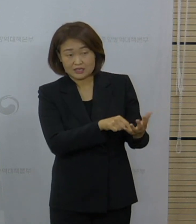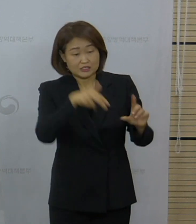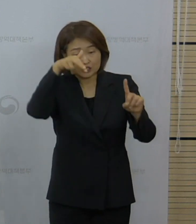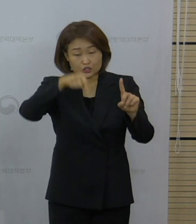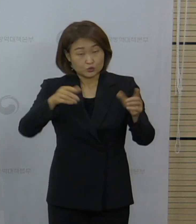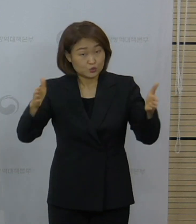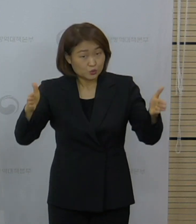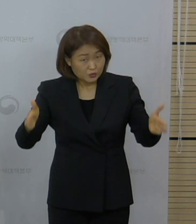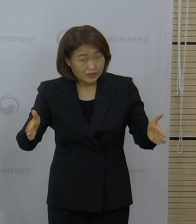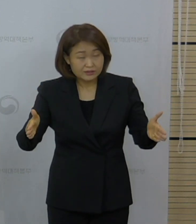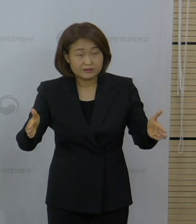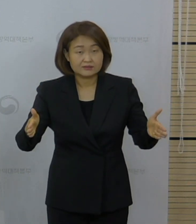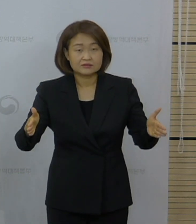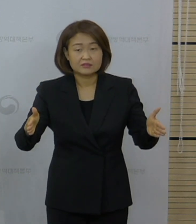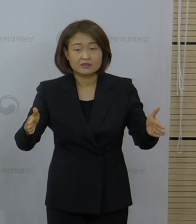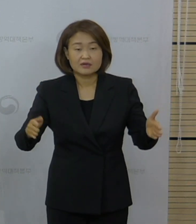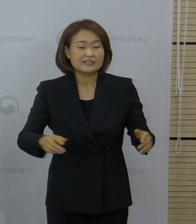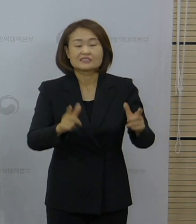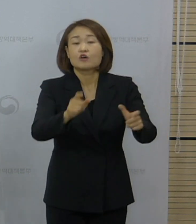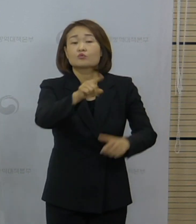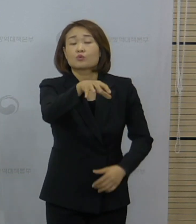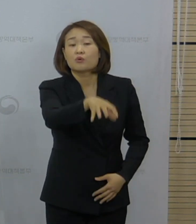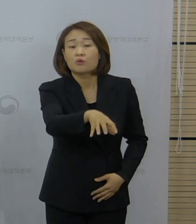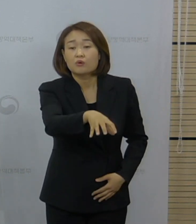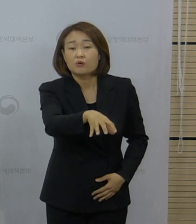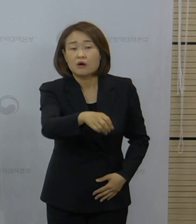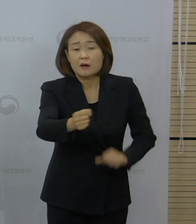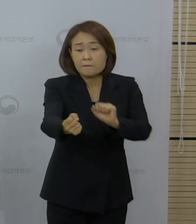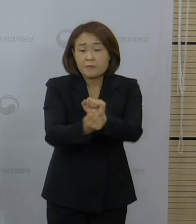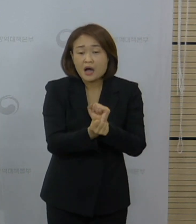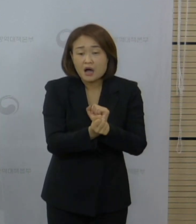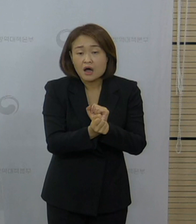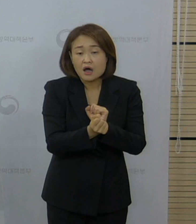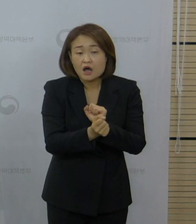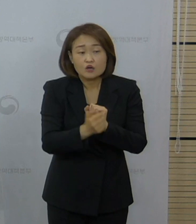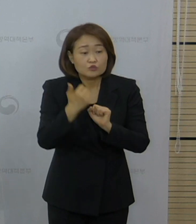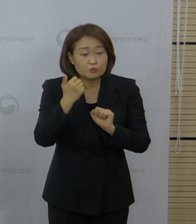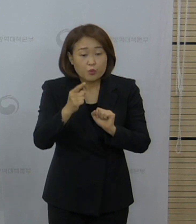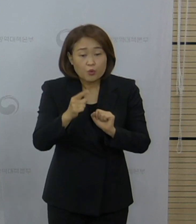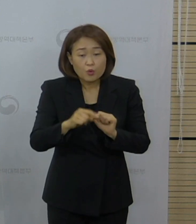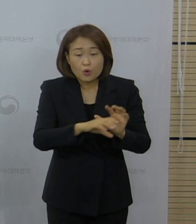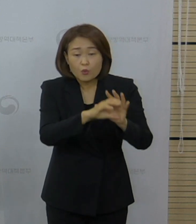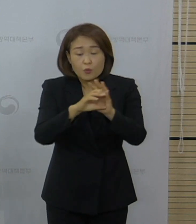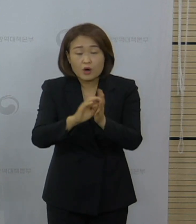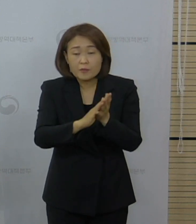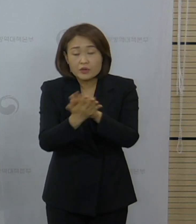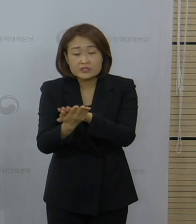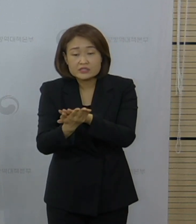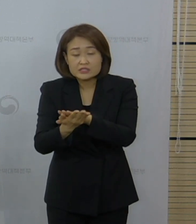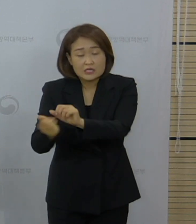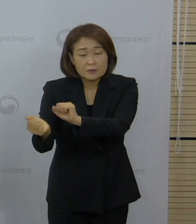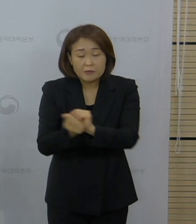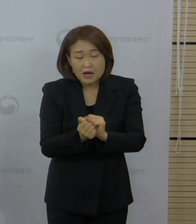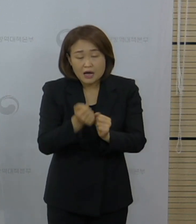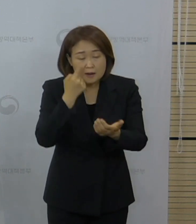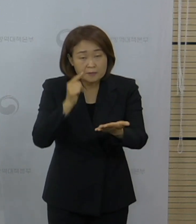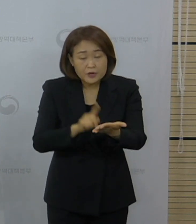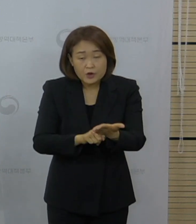주 동안에 어느 지역에서 어떤 사례들에서 어떤 변이 바이러스가 주로 검출이 됐는지를